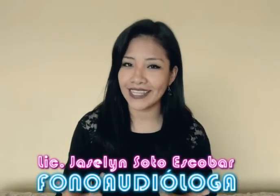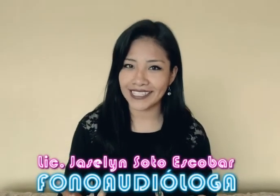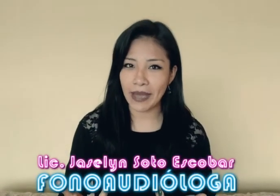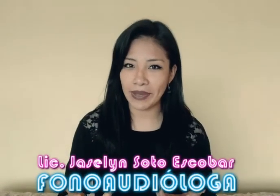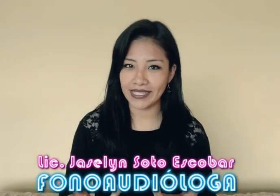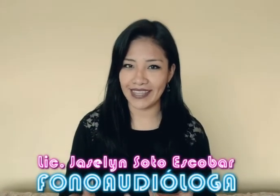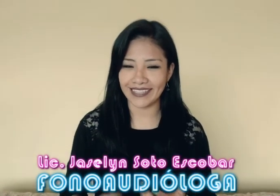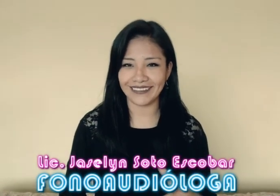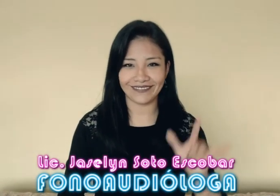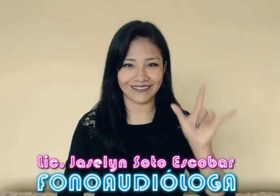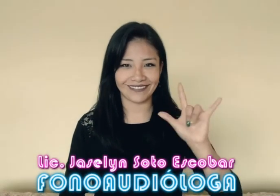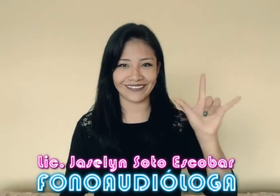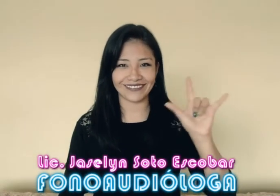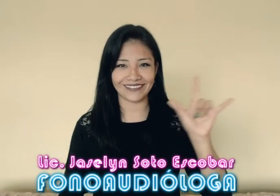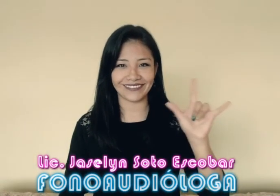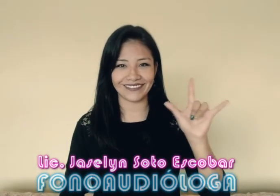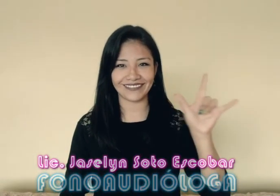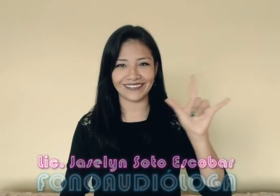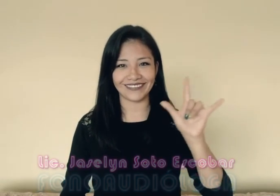discapacidad. ¡Suscríbete! Gracias por